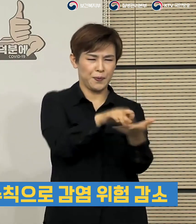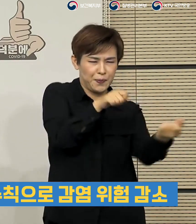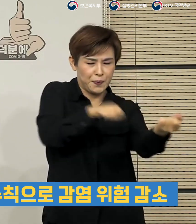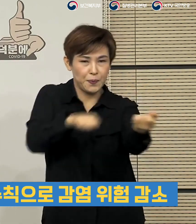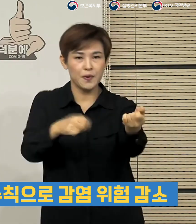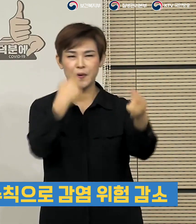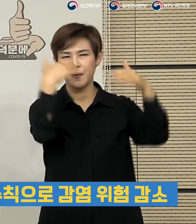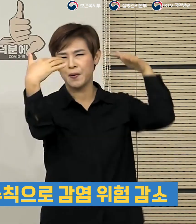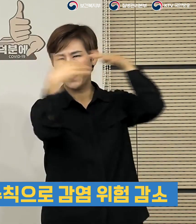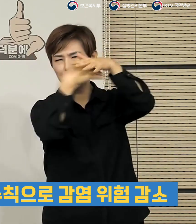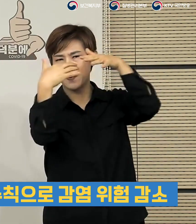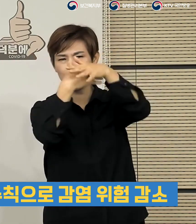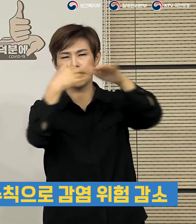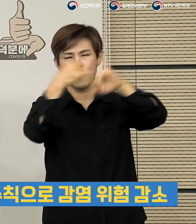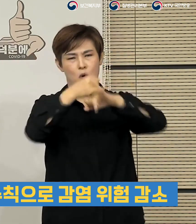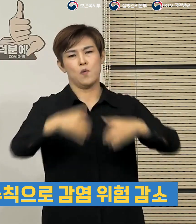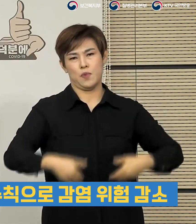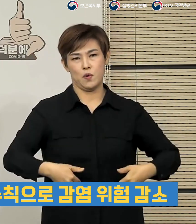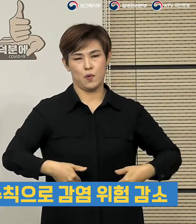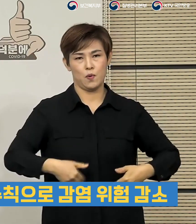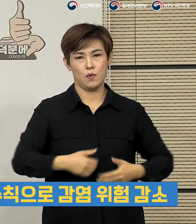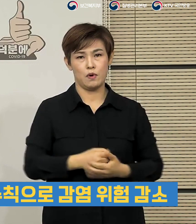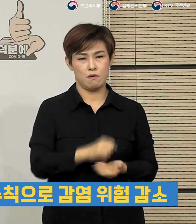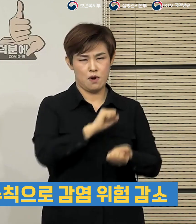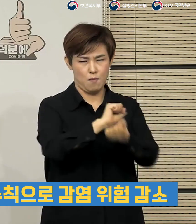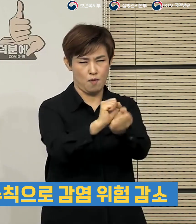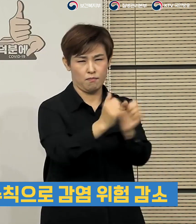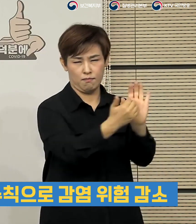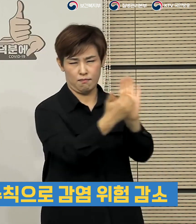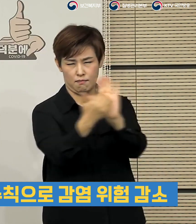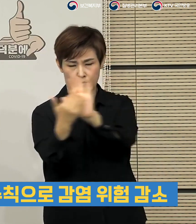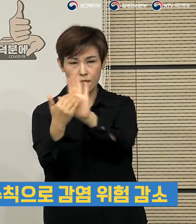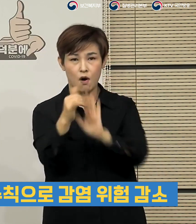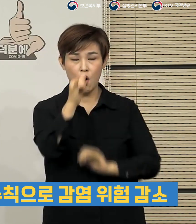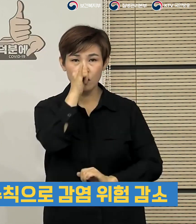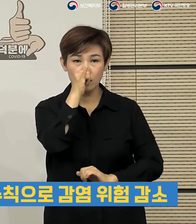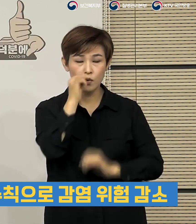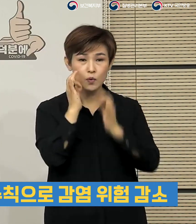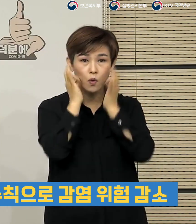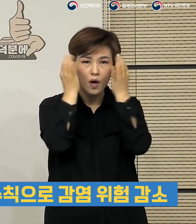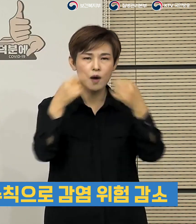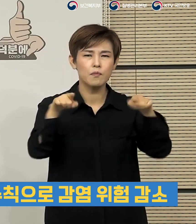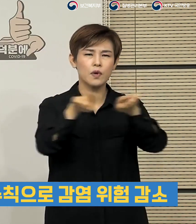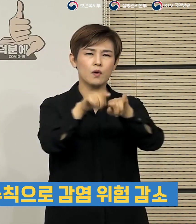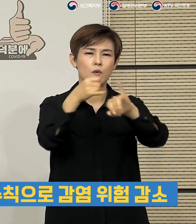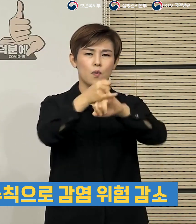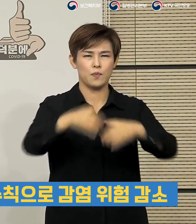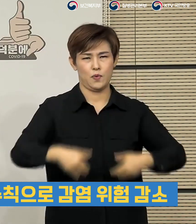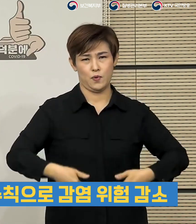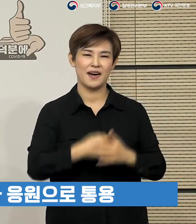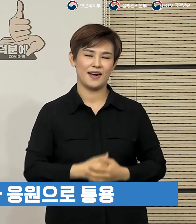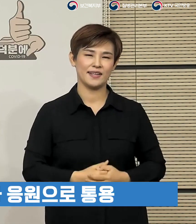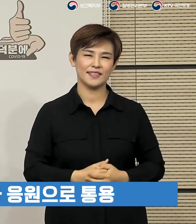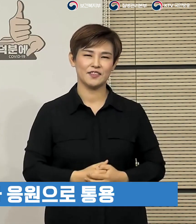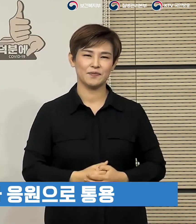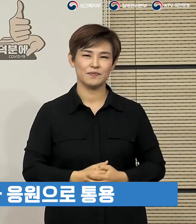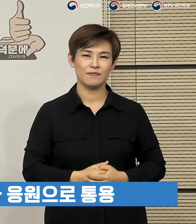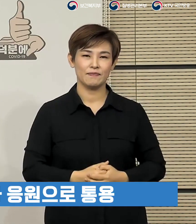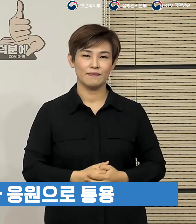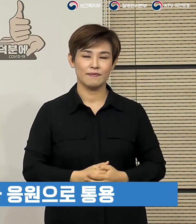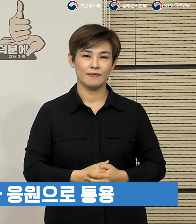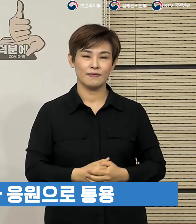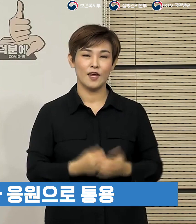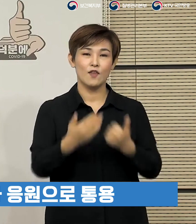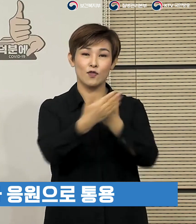등 감염 취약 요소를 줄여나가는 시설의 노력이 함께해야 함을 강조드립니다. 덕분에